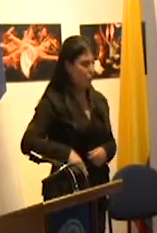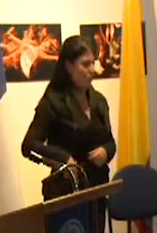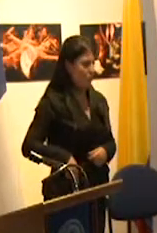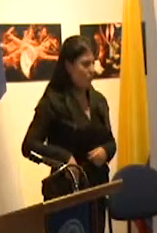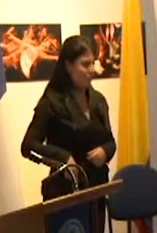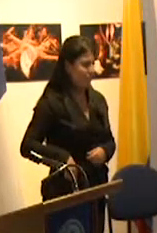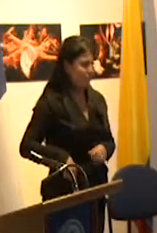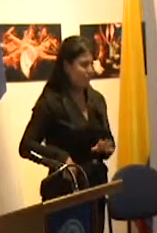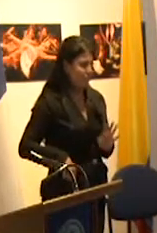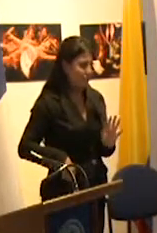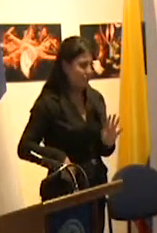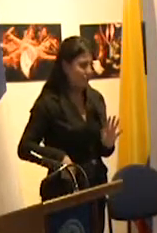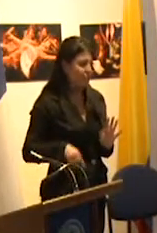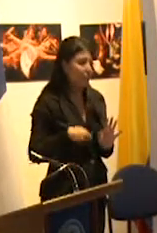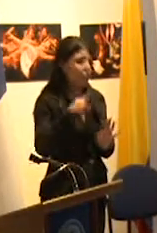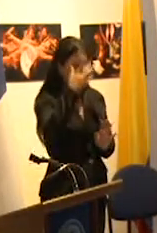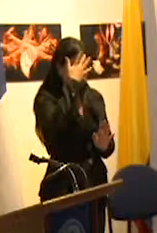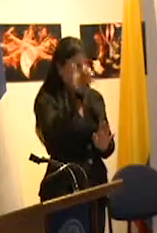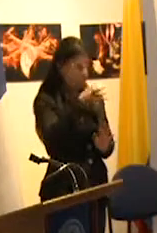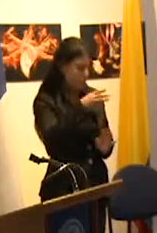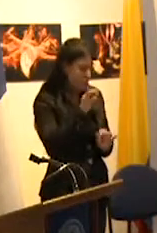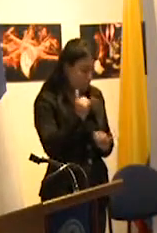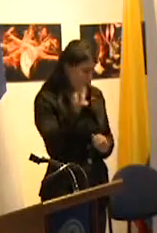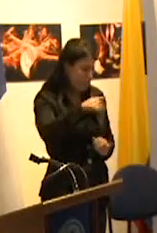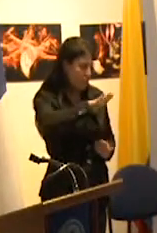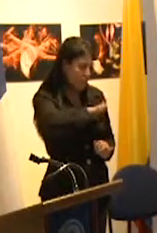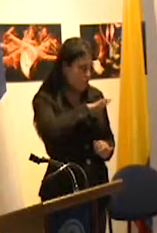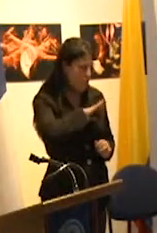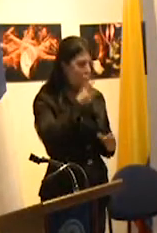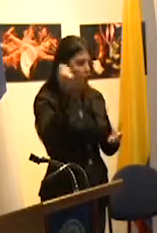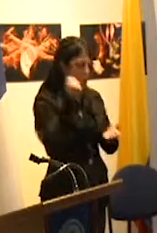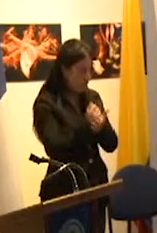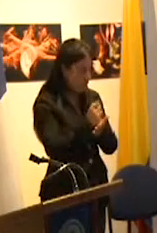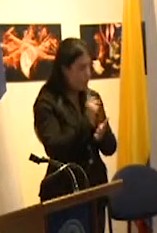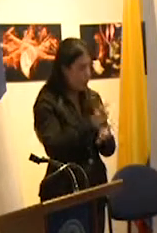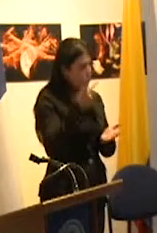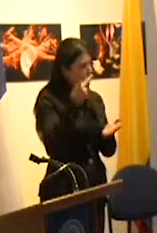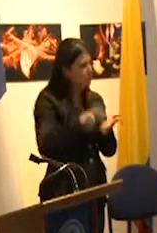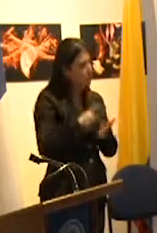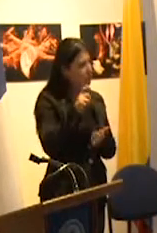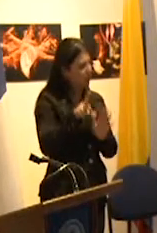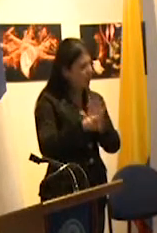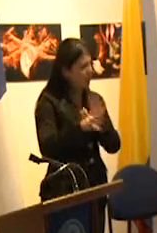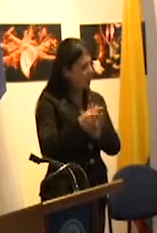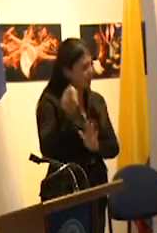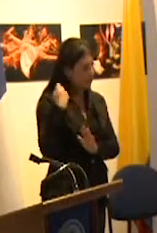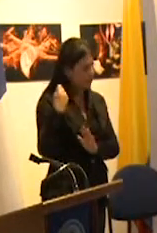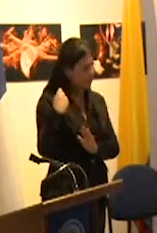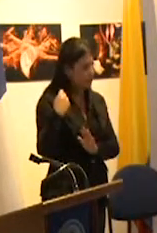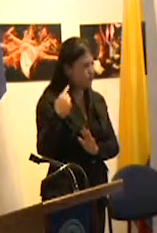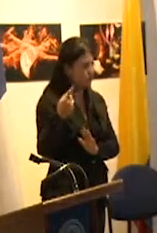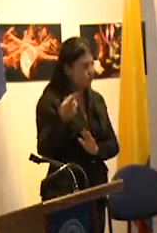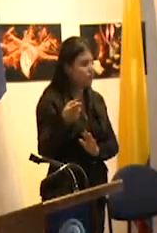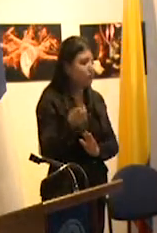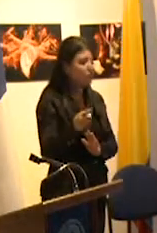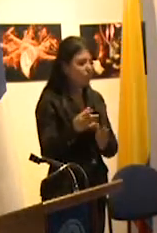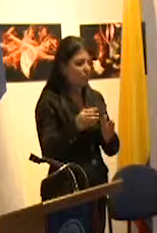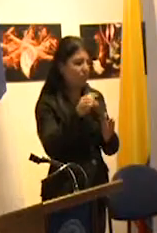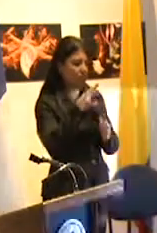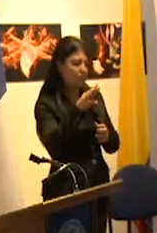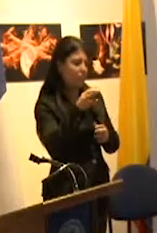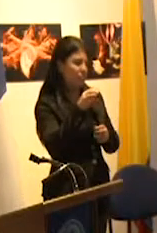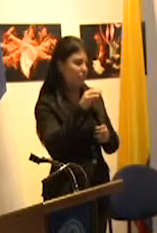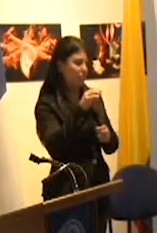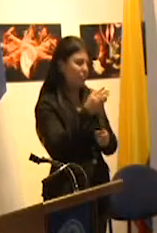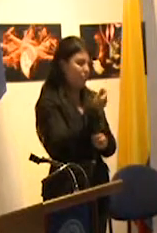escuelas siendo la educación secundaria obligatoria de acuerdo a la ley del 2006 y de esa población